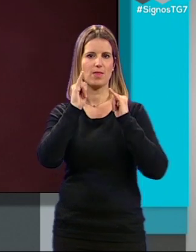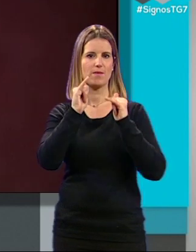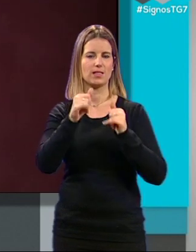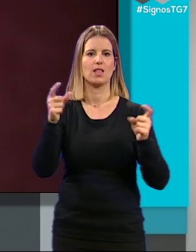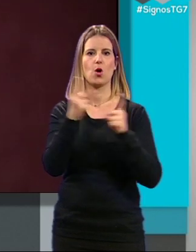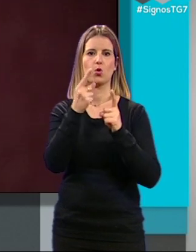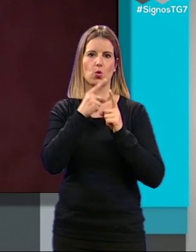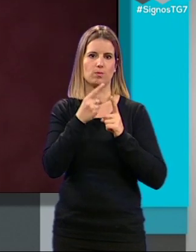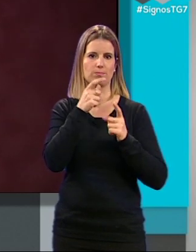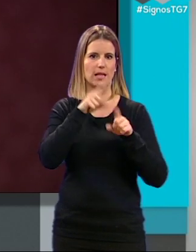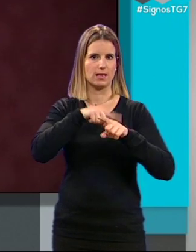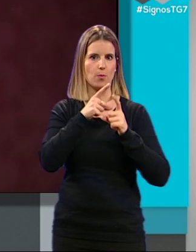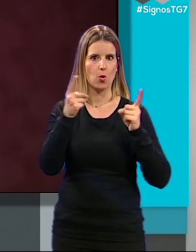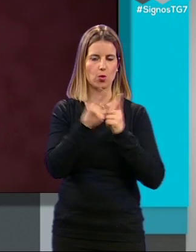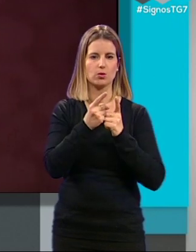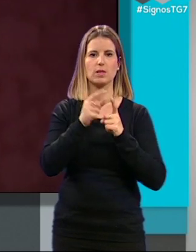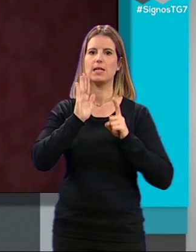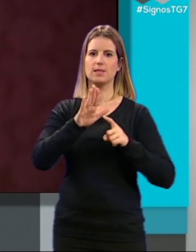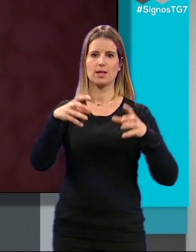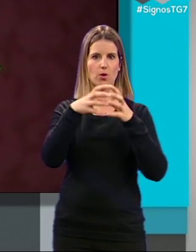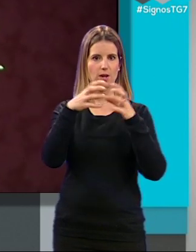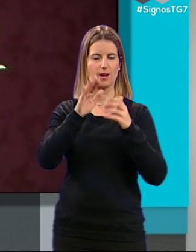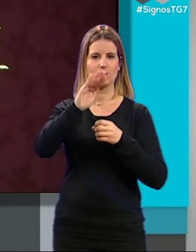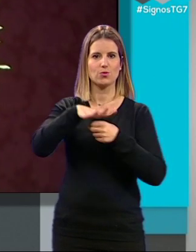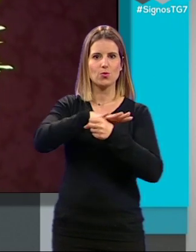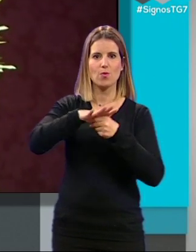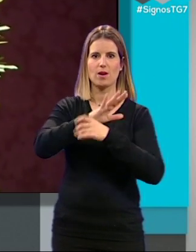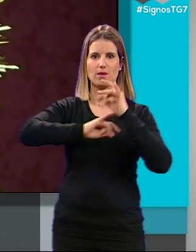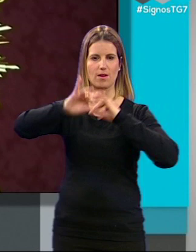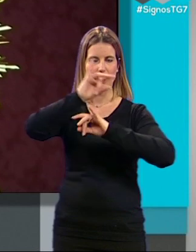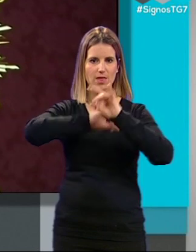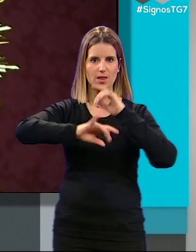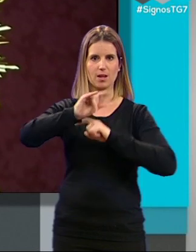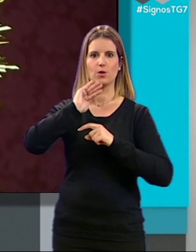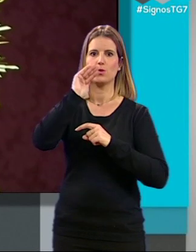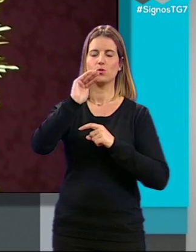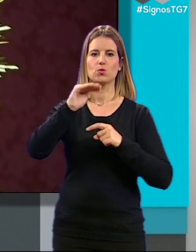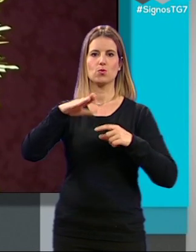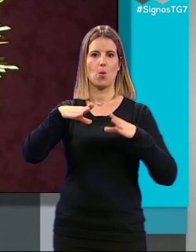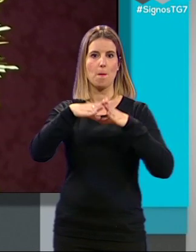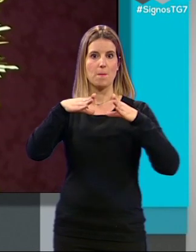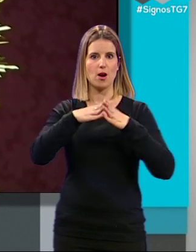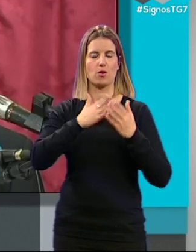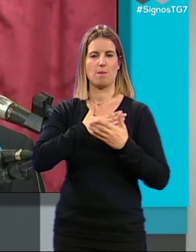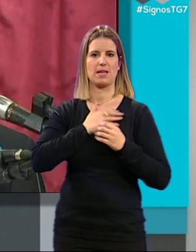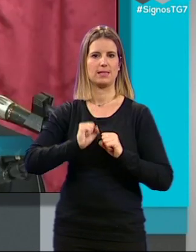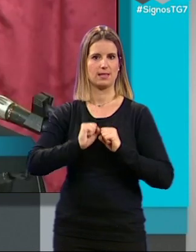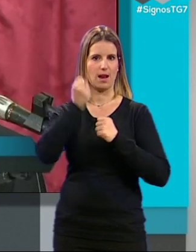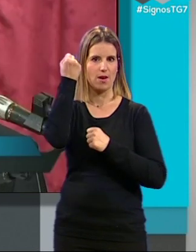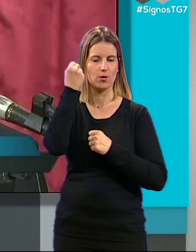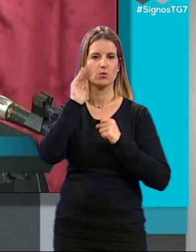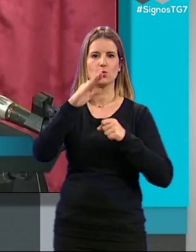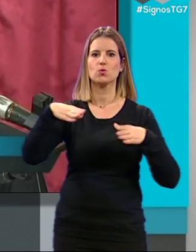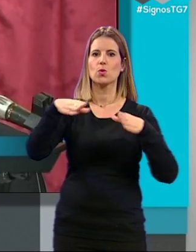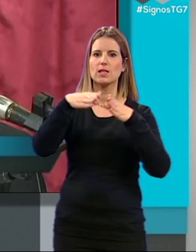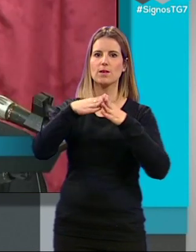espacio de duración. Se quedó en Granada su barrio el Albaicín su parroquia nuestro salvador su